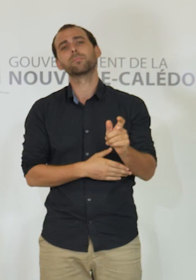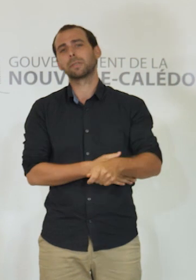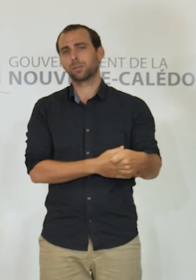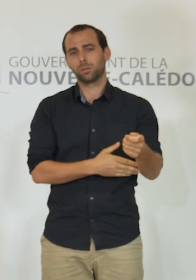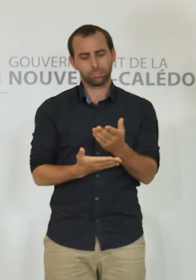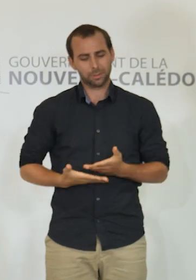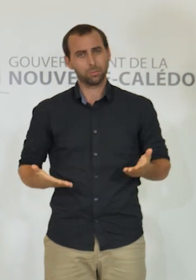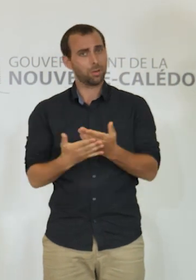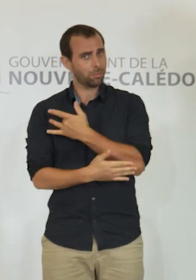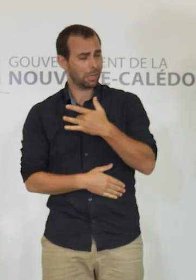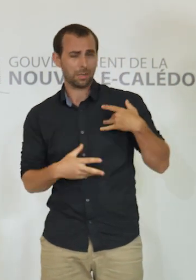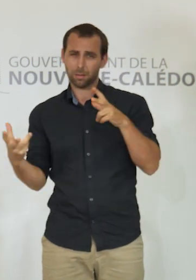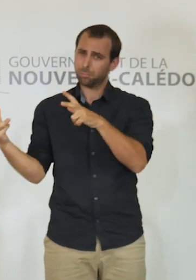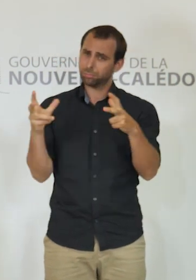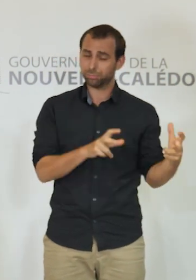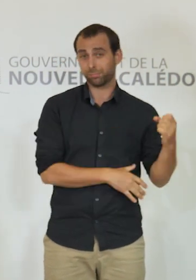voire des morts.